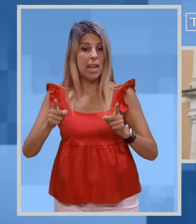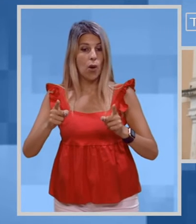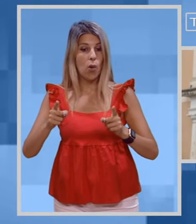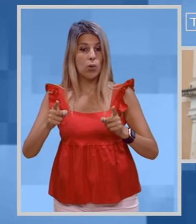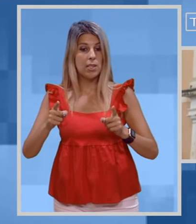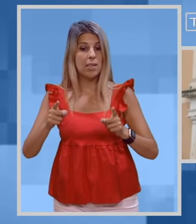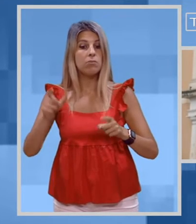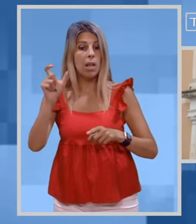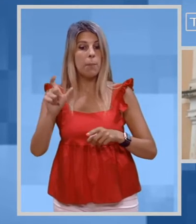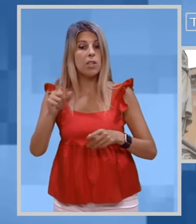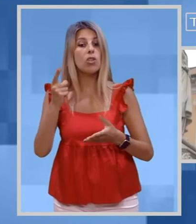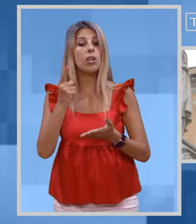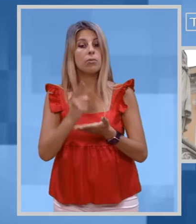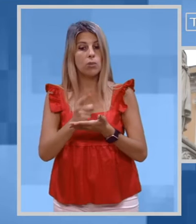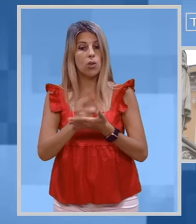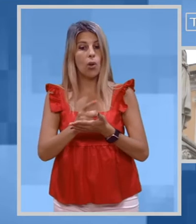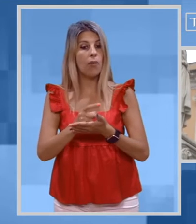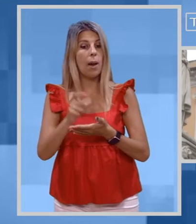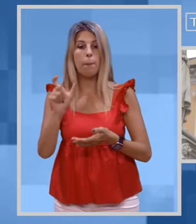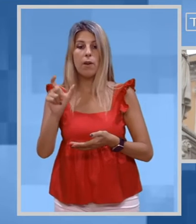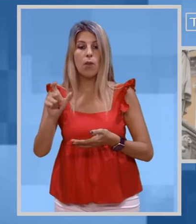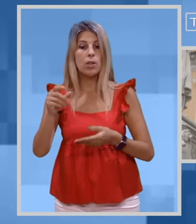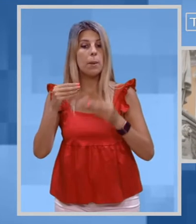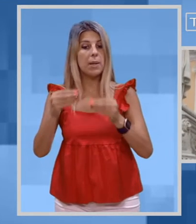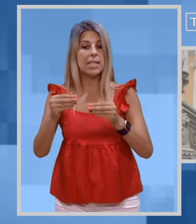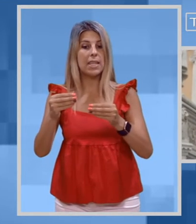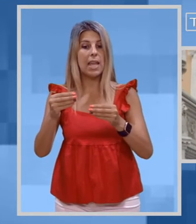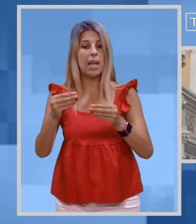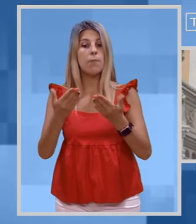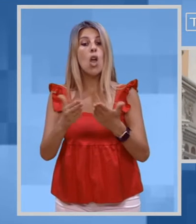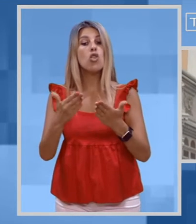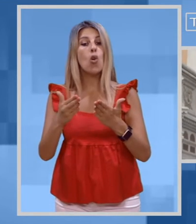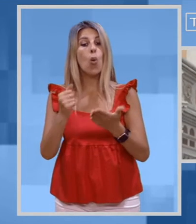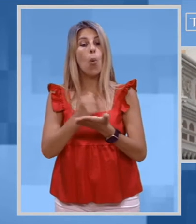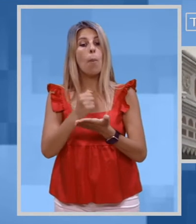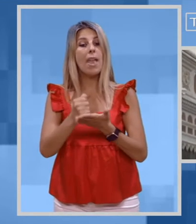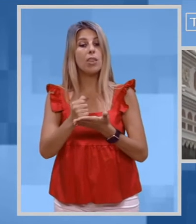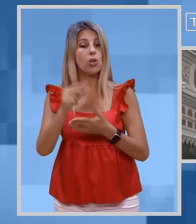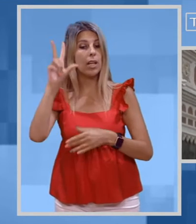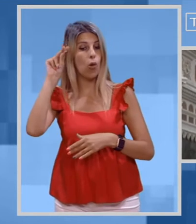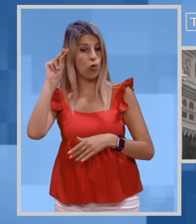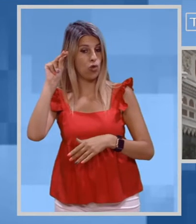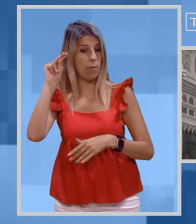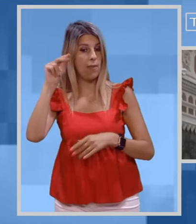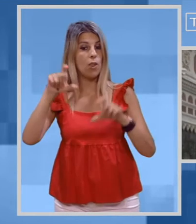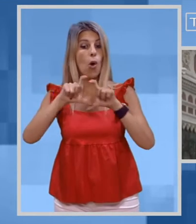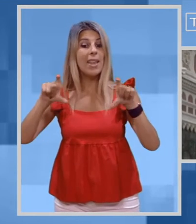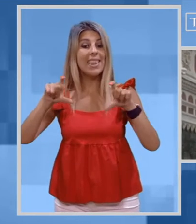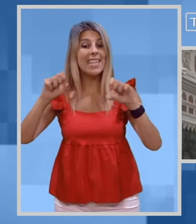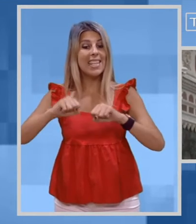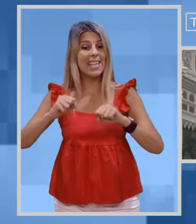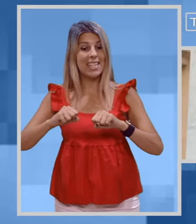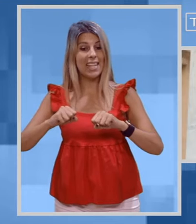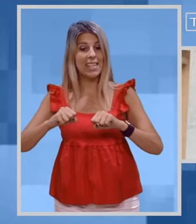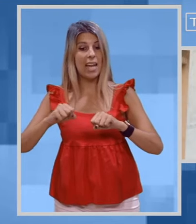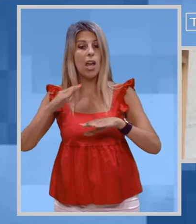commerciali, il beneficiario dovrà necessariamente presentare un documento di riconoscimento, la tessera sanitaria